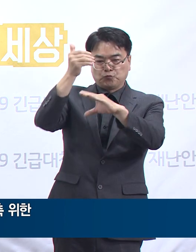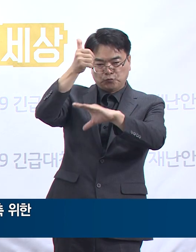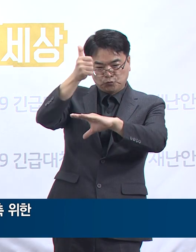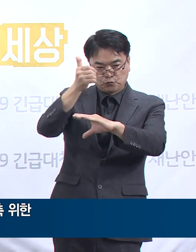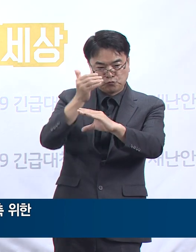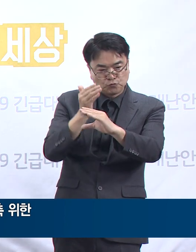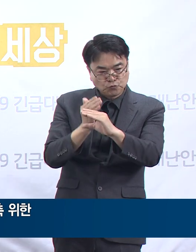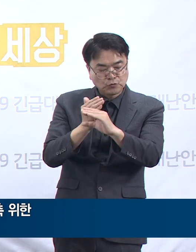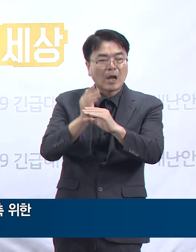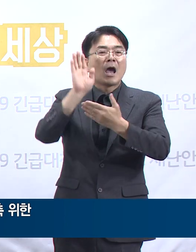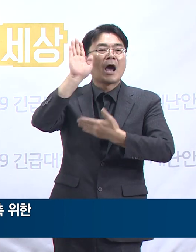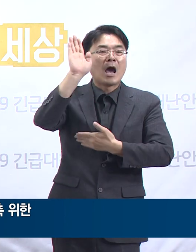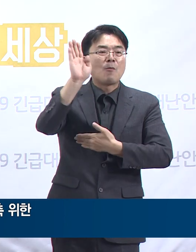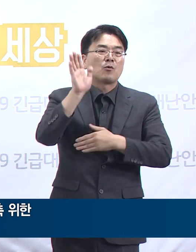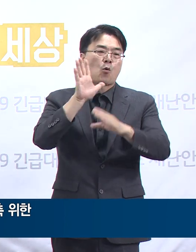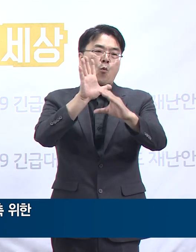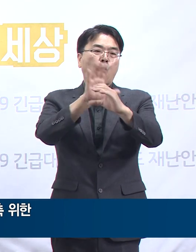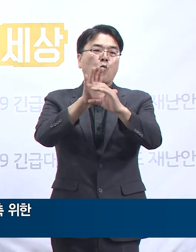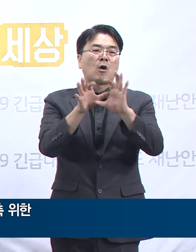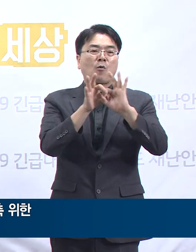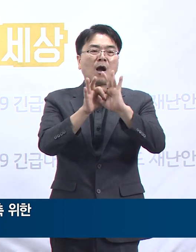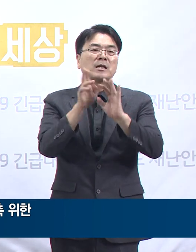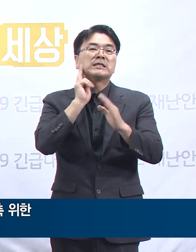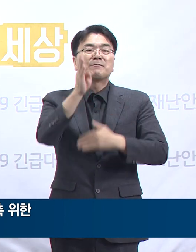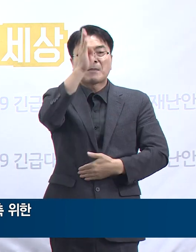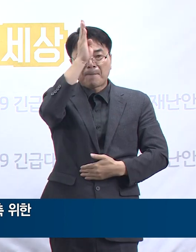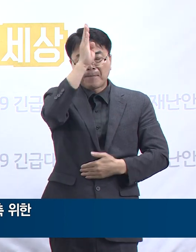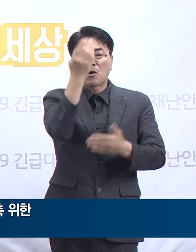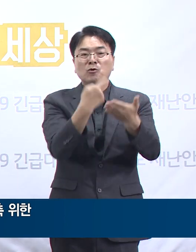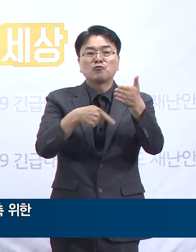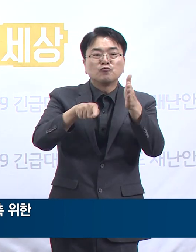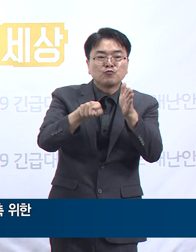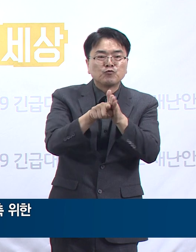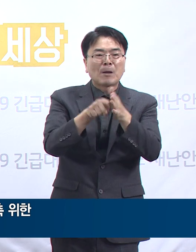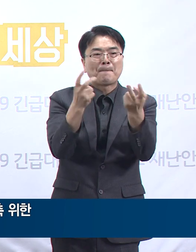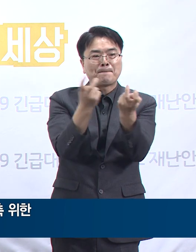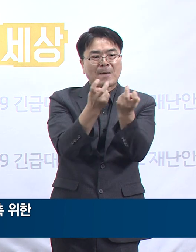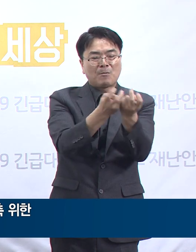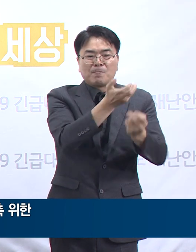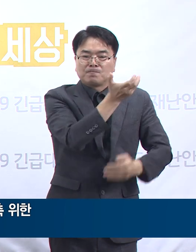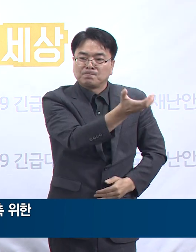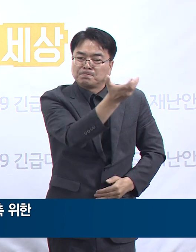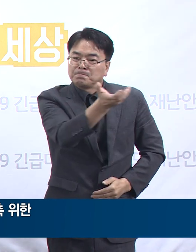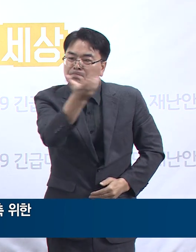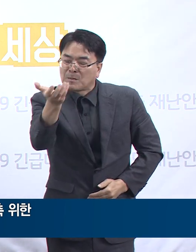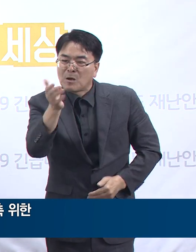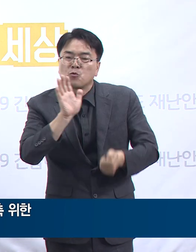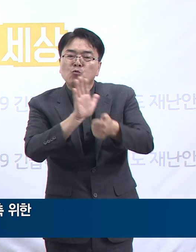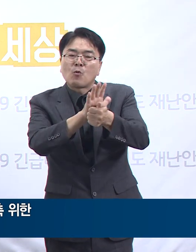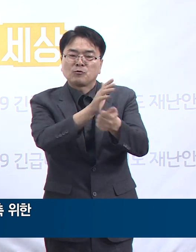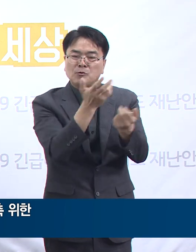중환자를 위한 음악구급차 이송 이송표준 업무 지침을 마련하여 권고할 계획입니다.